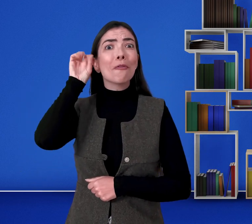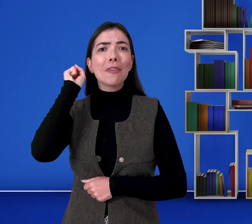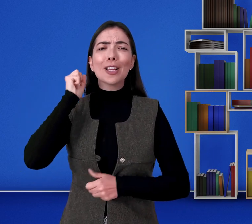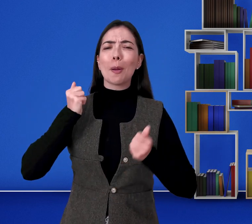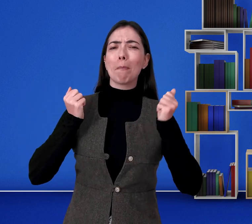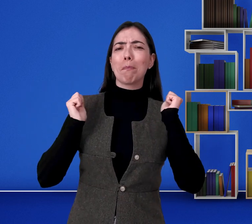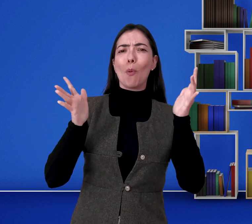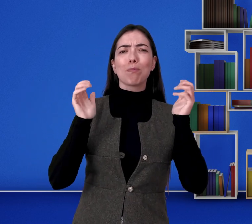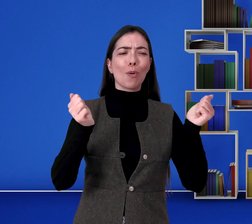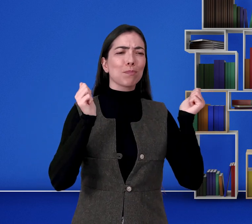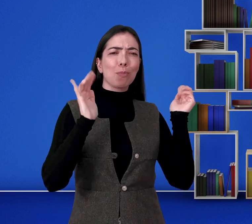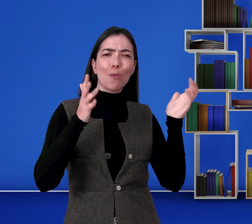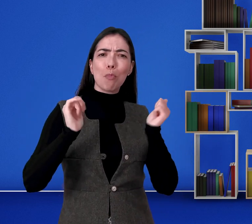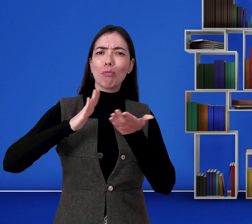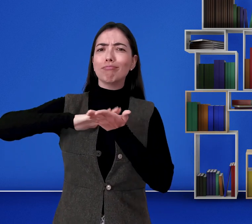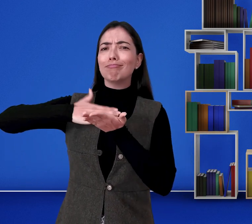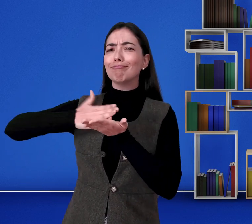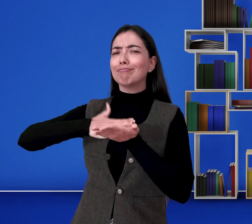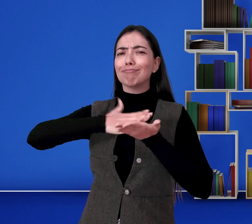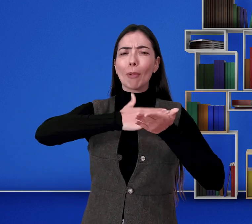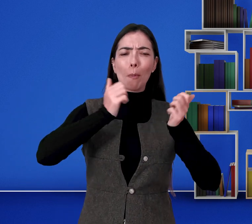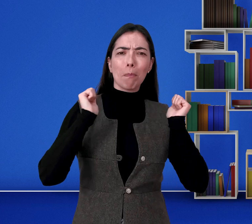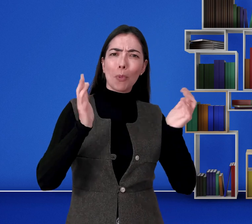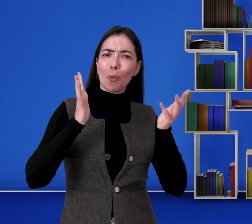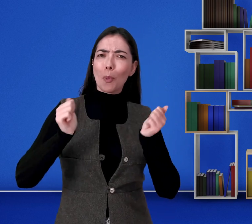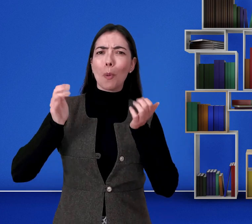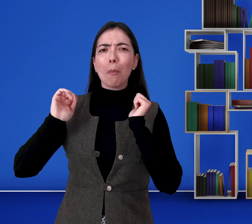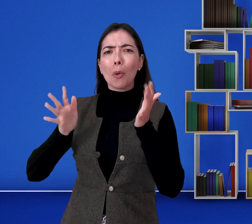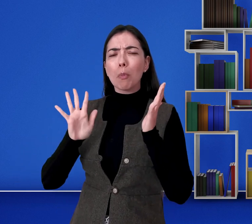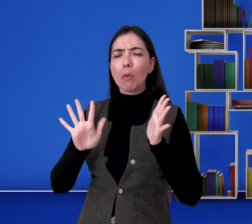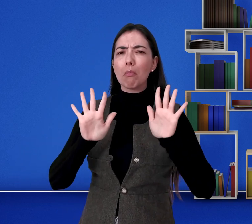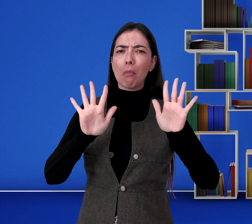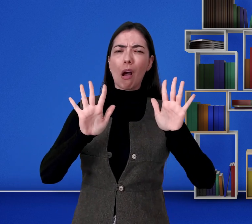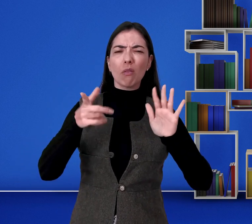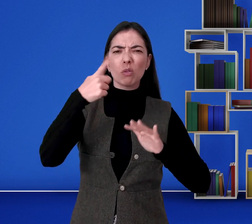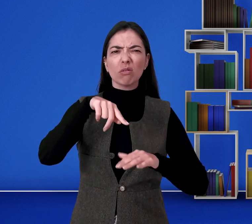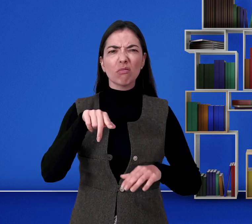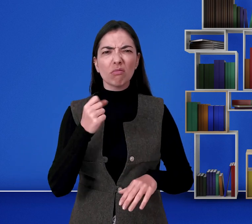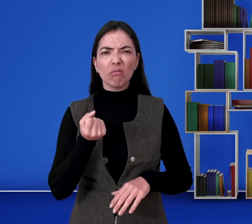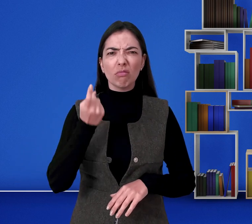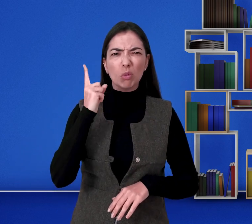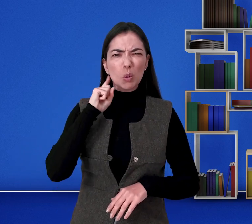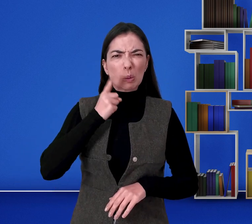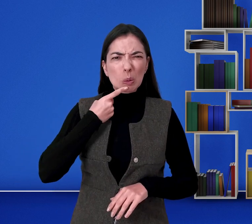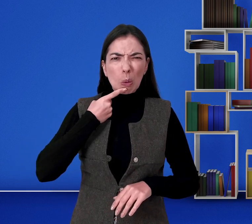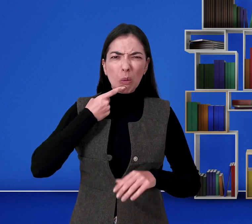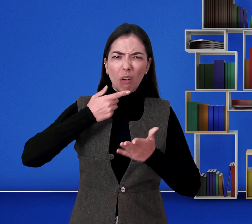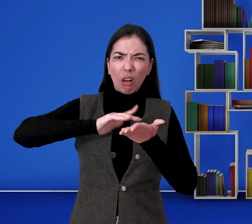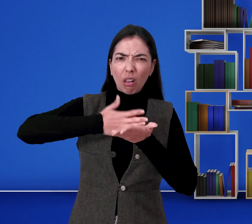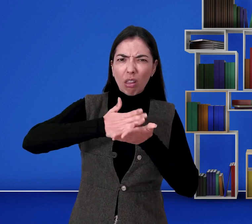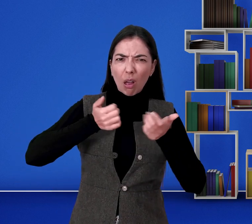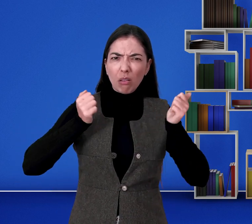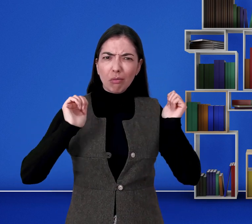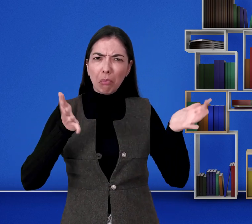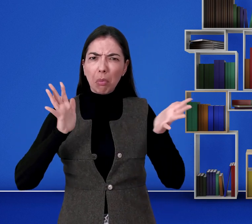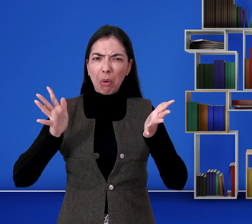Surdos e ouvintes interpretando, sinalizando juntos. Mas você pode achar estranho, ué, surdo e